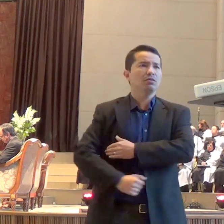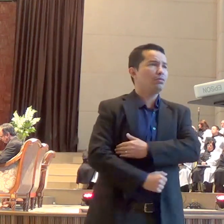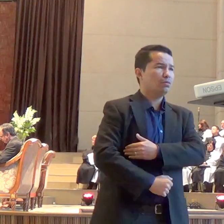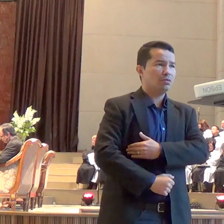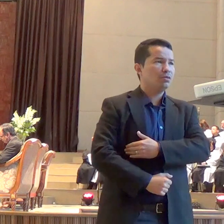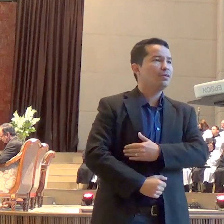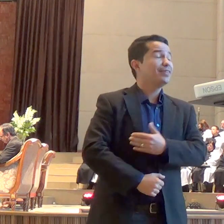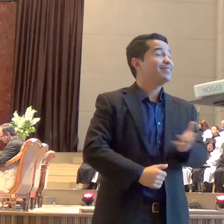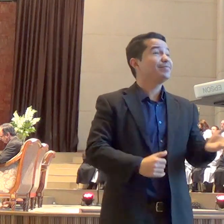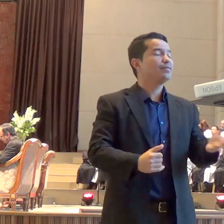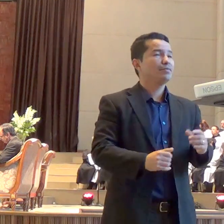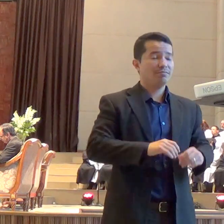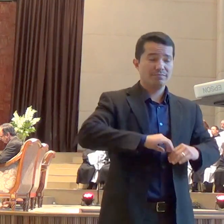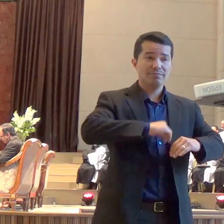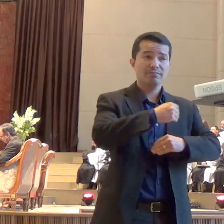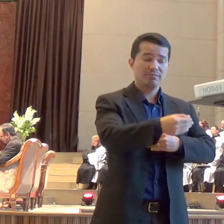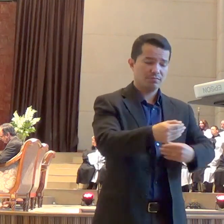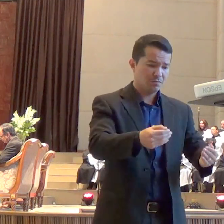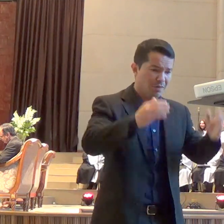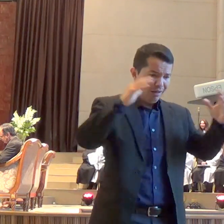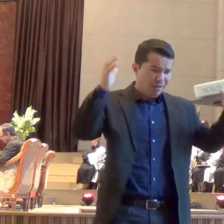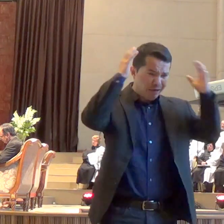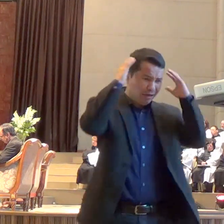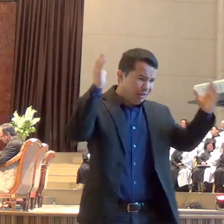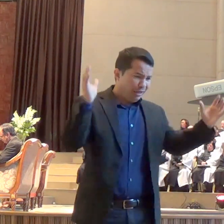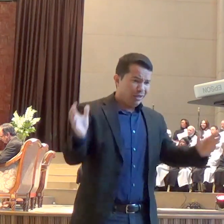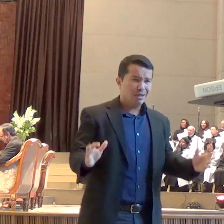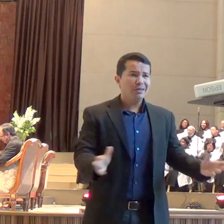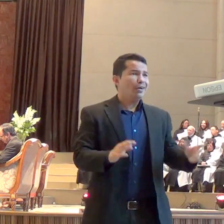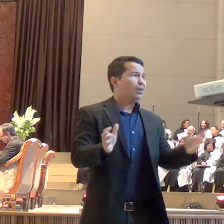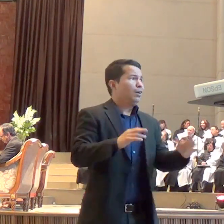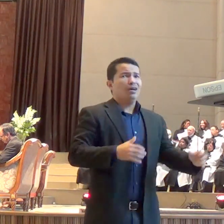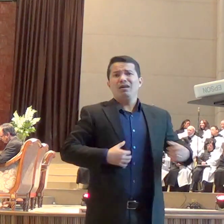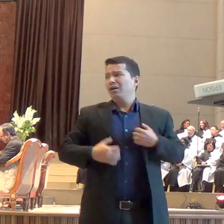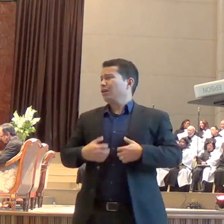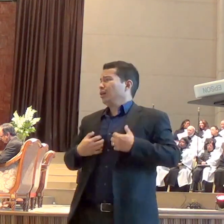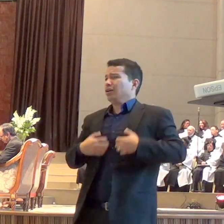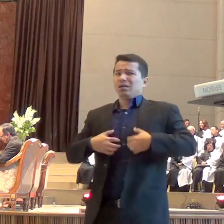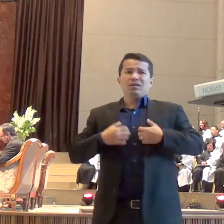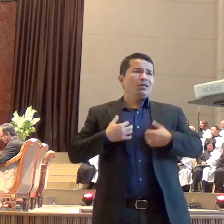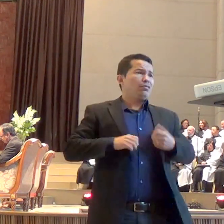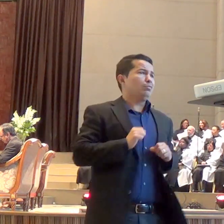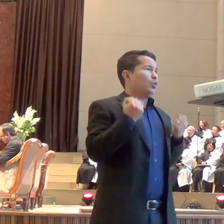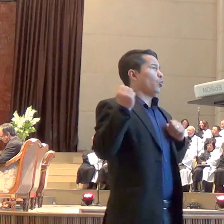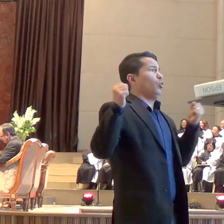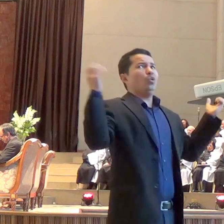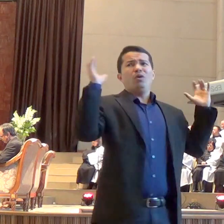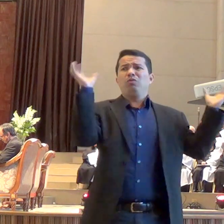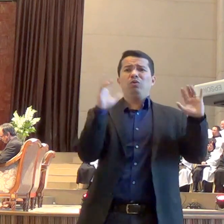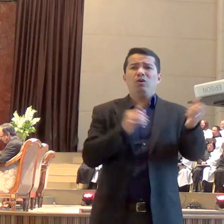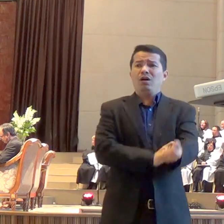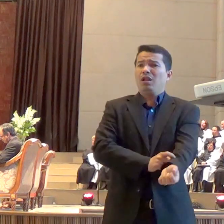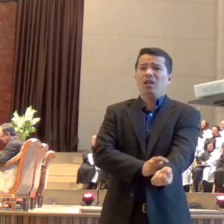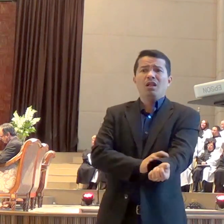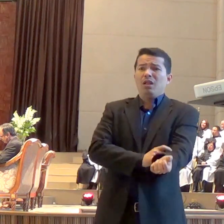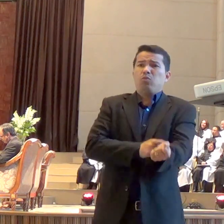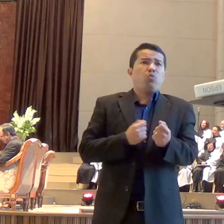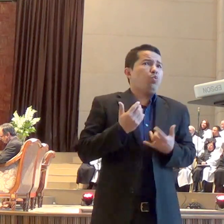é que eu vou voltar para a empresa e dizer que eu perdi esses papéis? Como é que vai ser esse negócio? E ela ficou com aquilo no